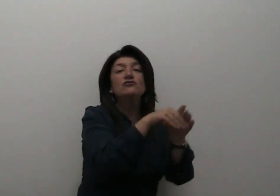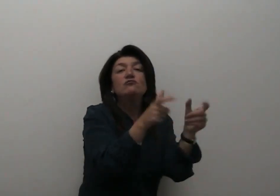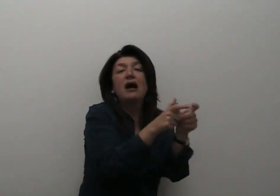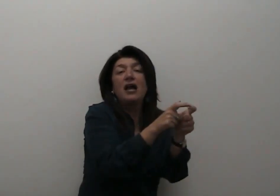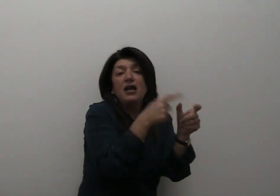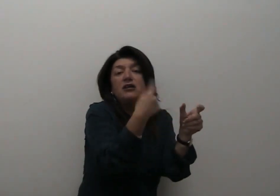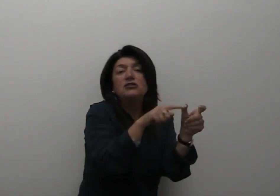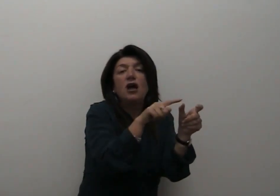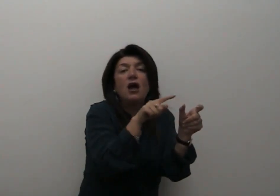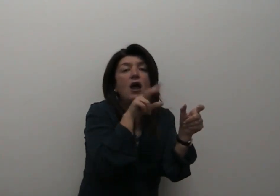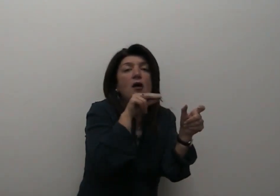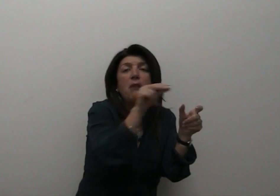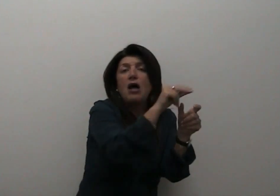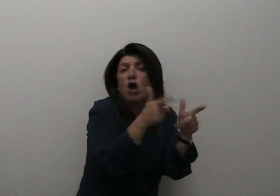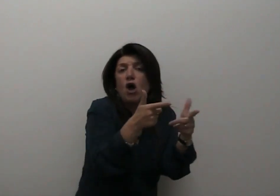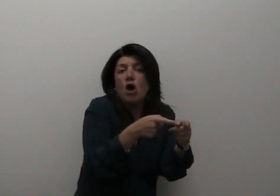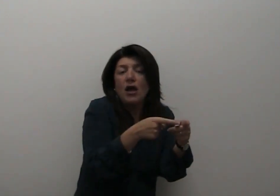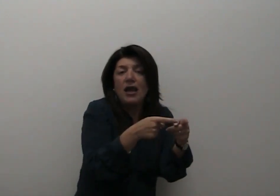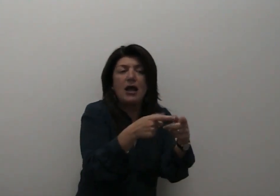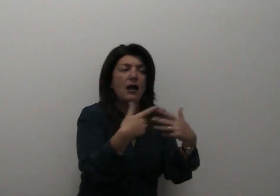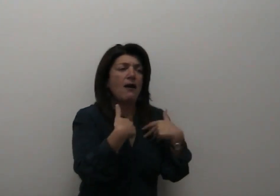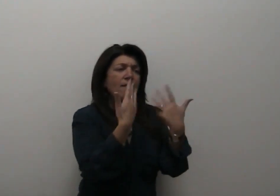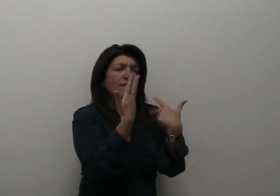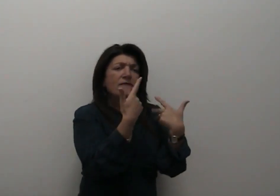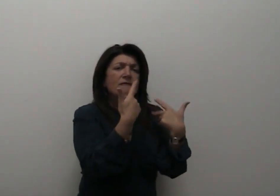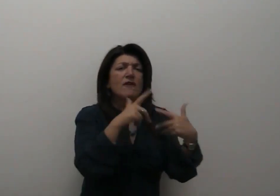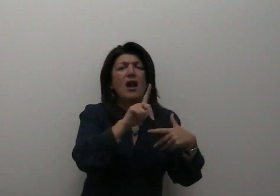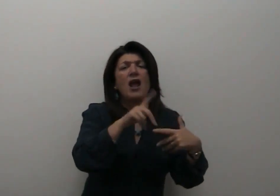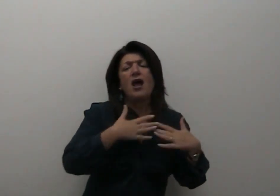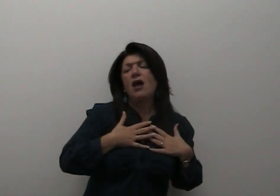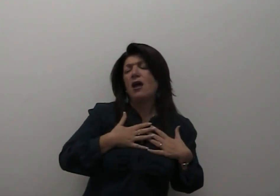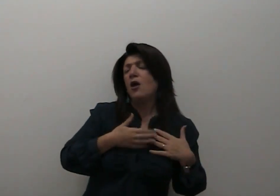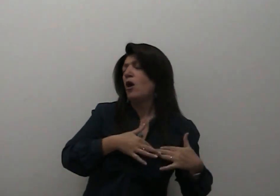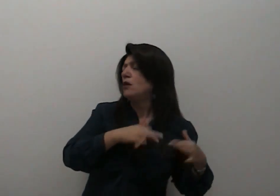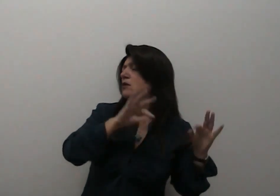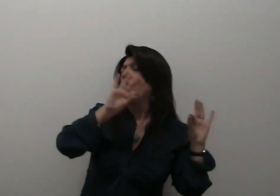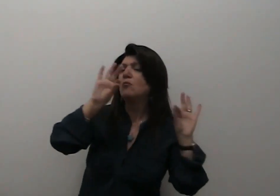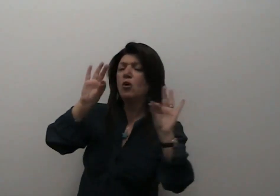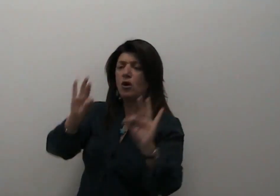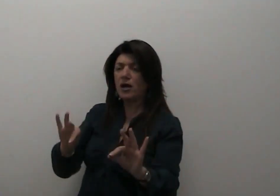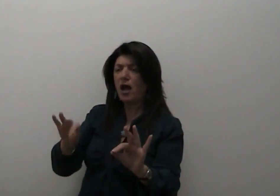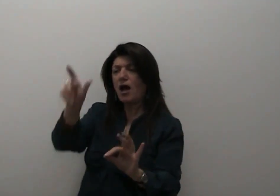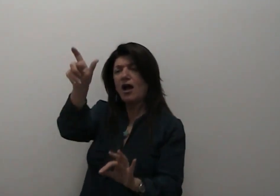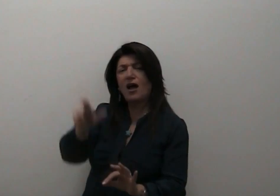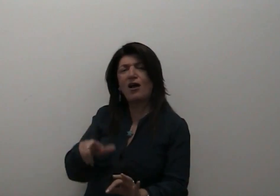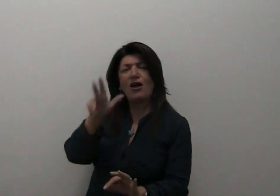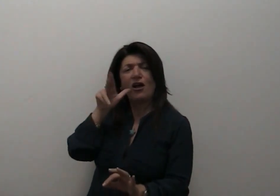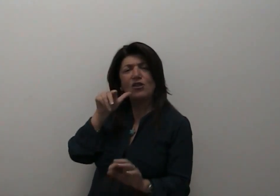delle parole speciali per Rita. È molto innamorato di lei. La fatina